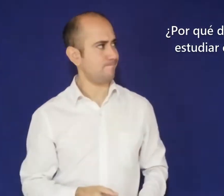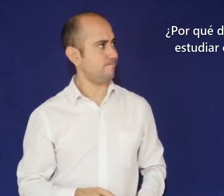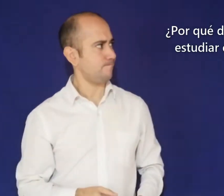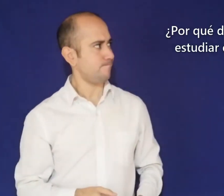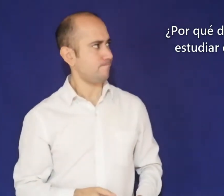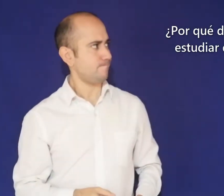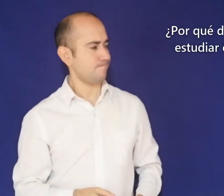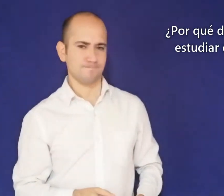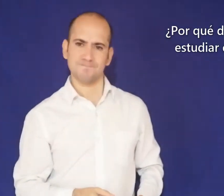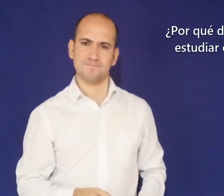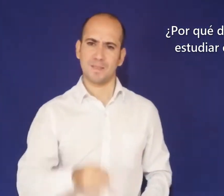estudiar online?